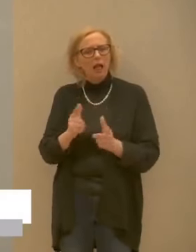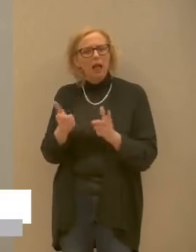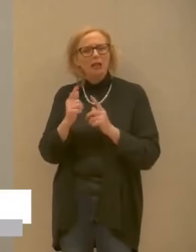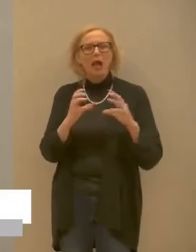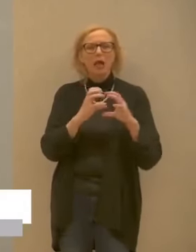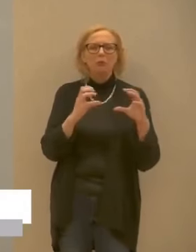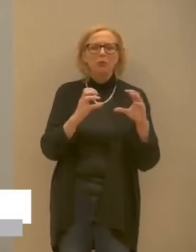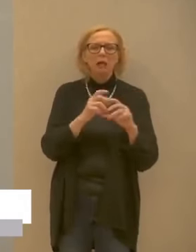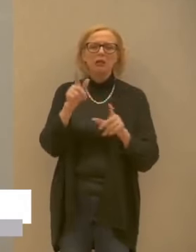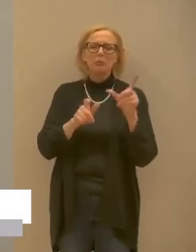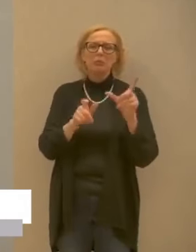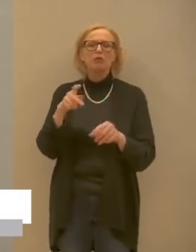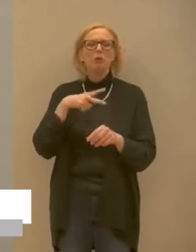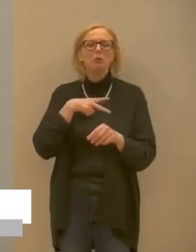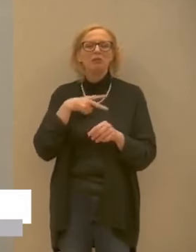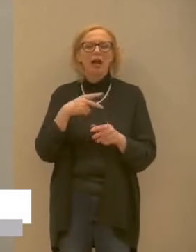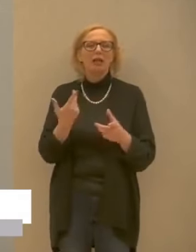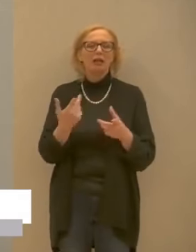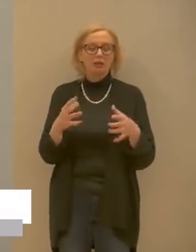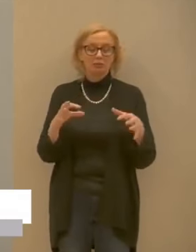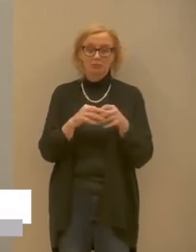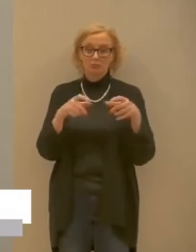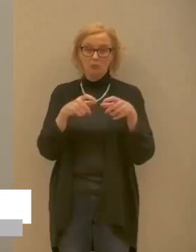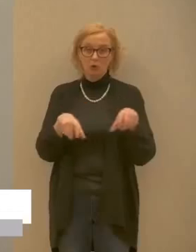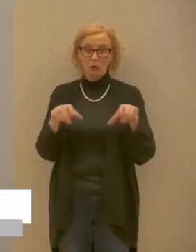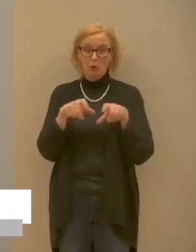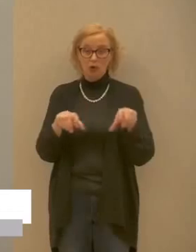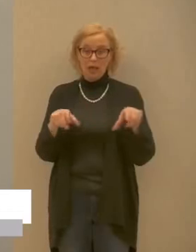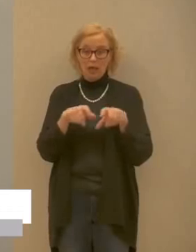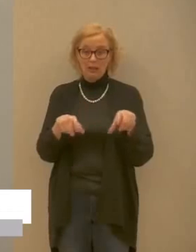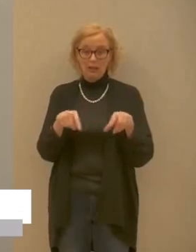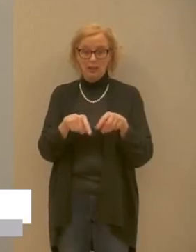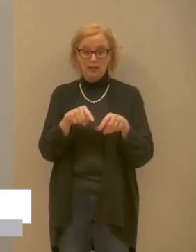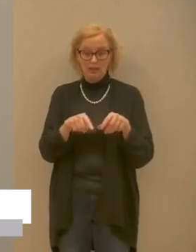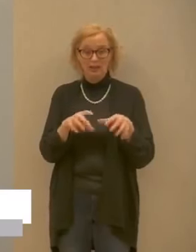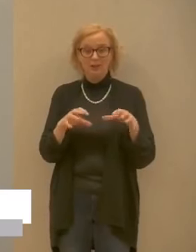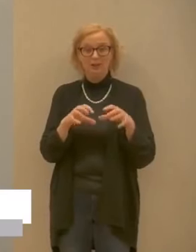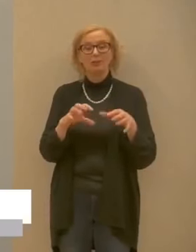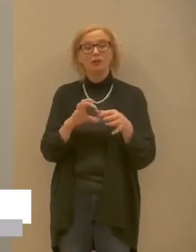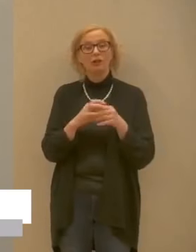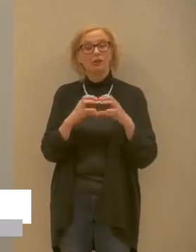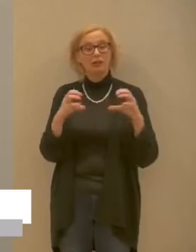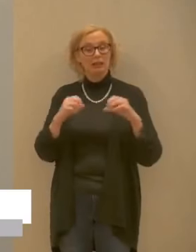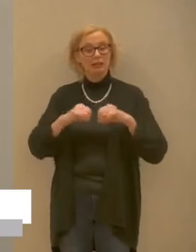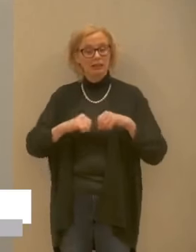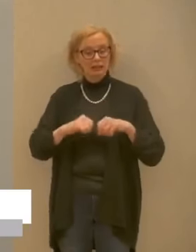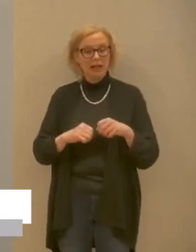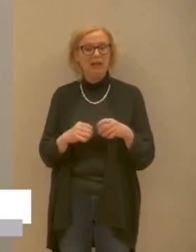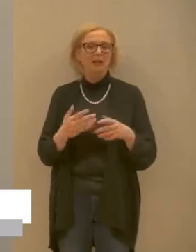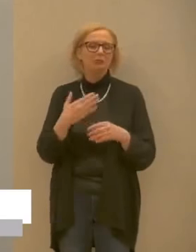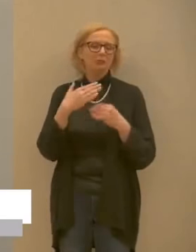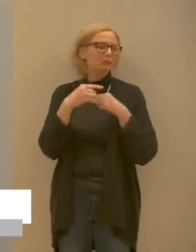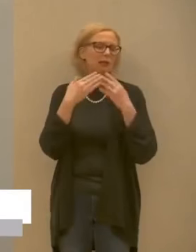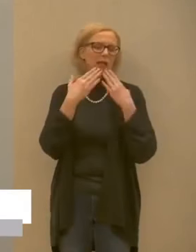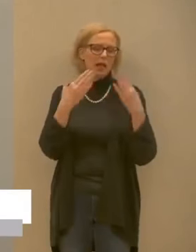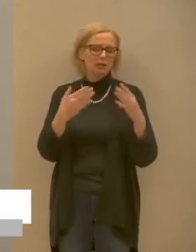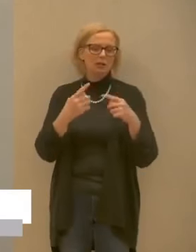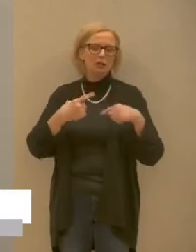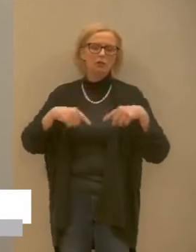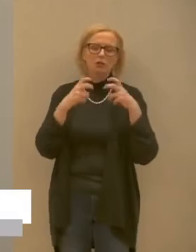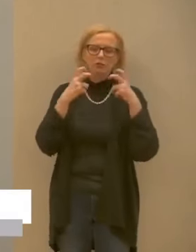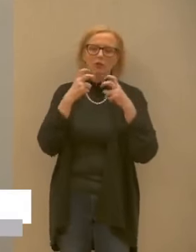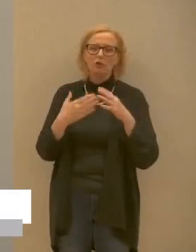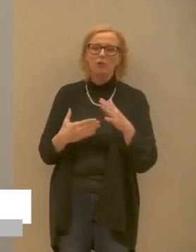versando soldi sul conto corrente appositamente dedicato e noi ci stiamo impegnando al massimo delle